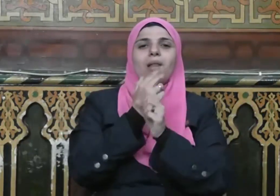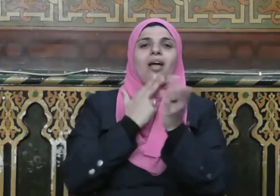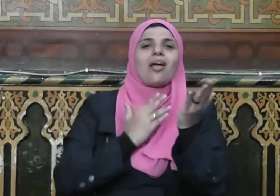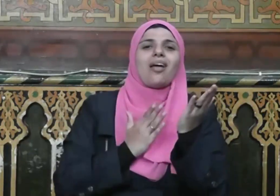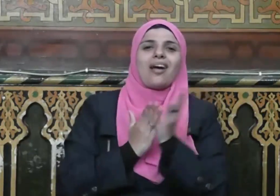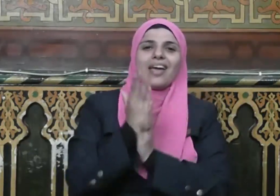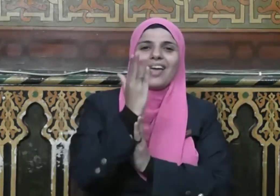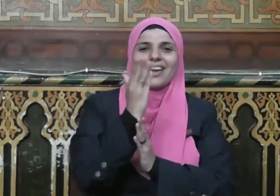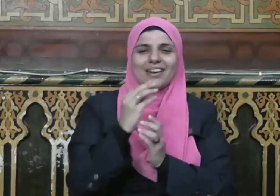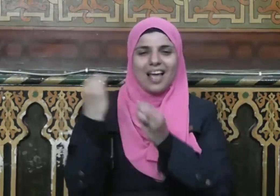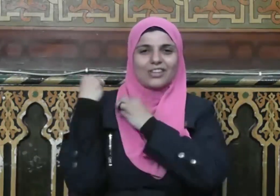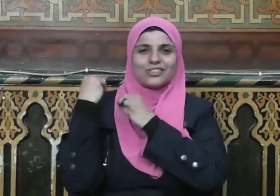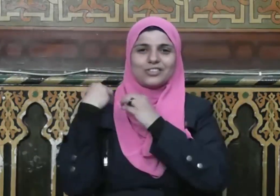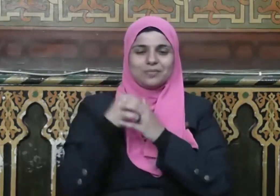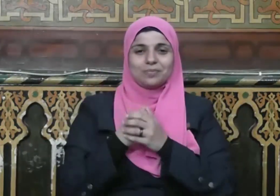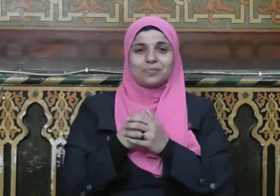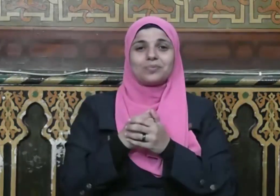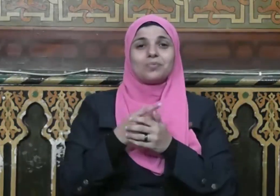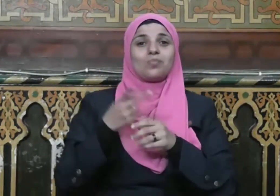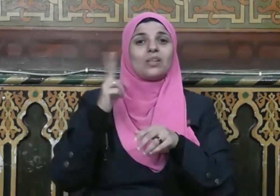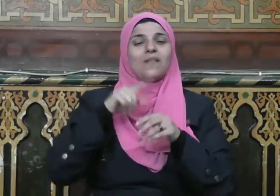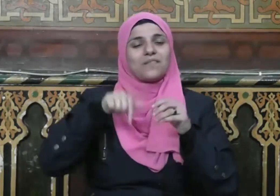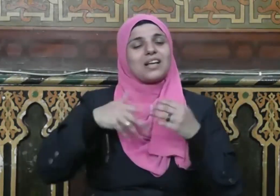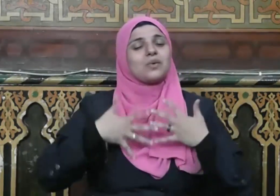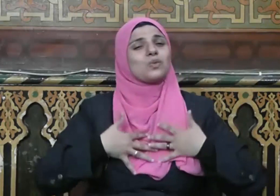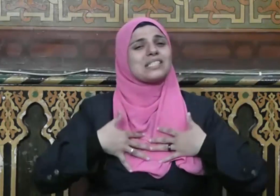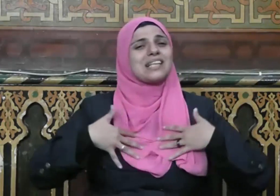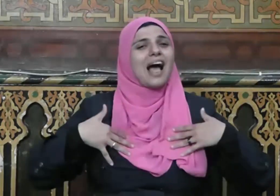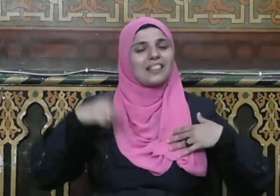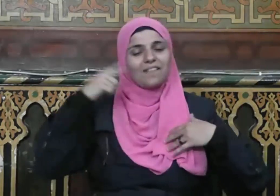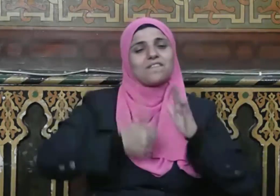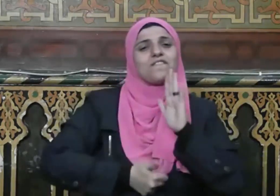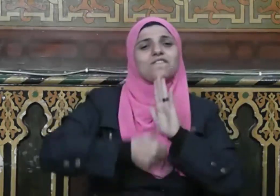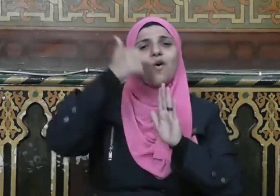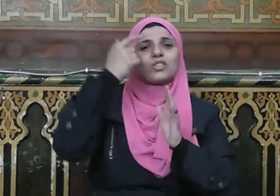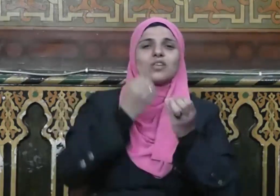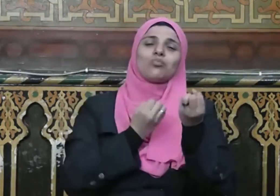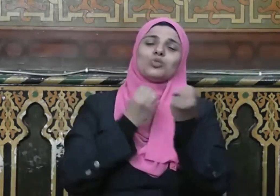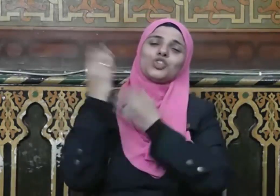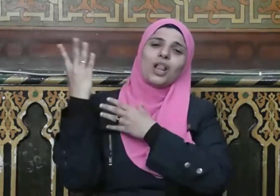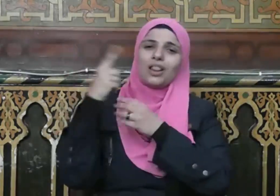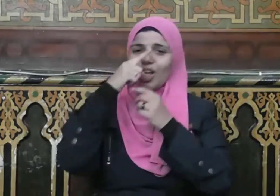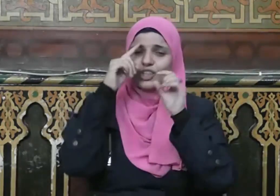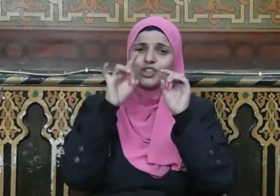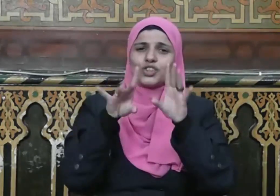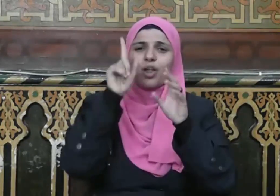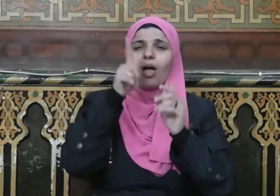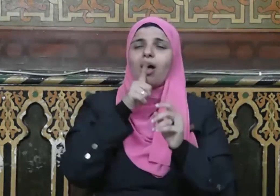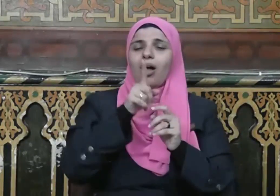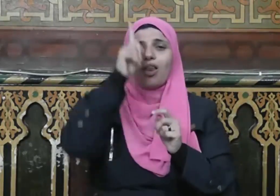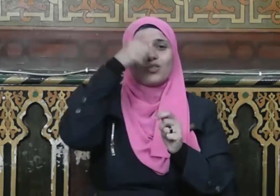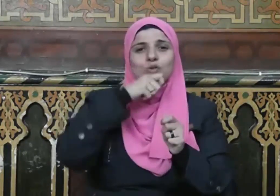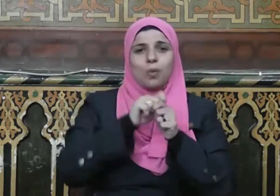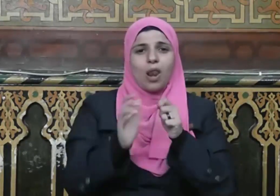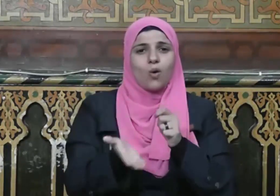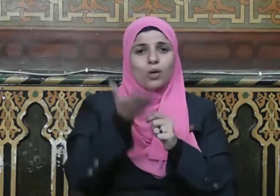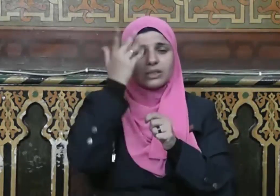وكان من السعداء الفائزين بالجنة قال تعالى وأما